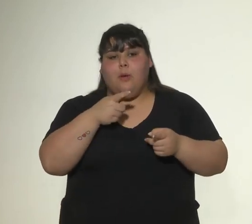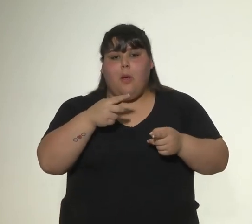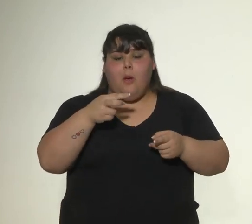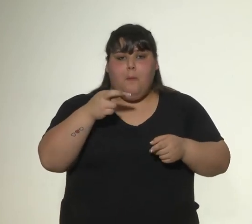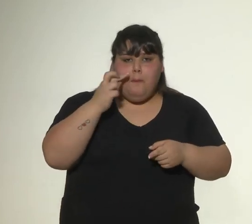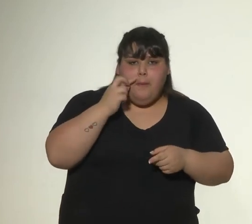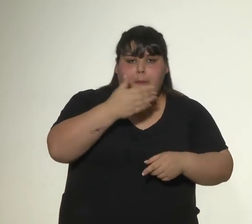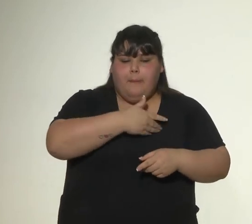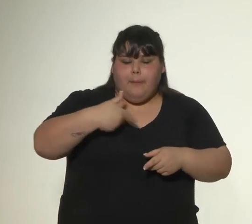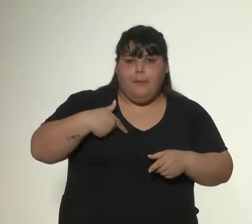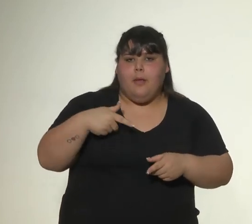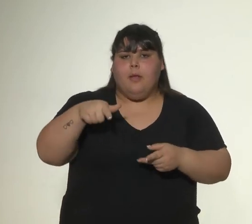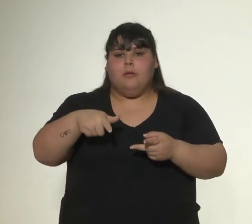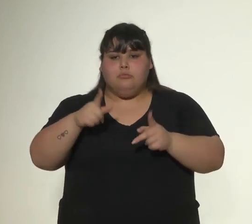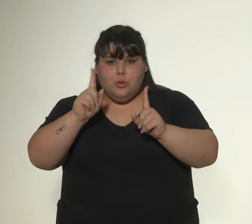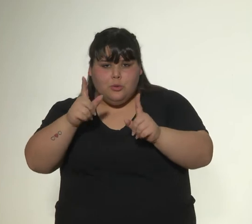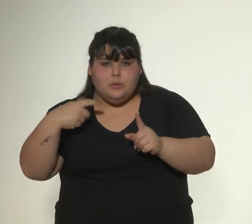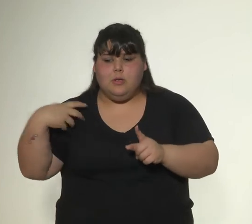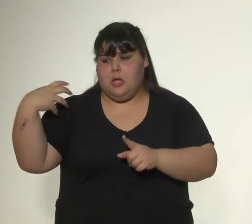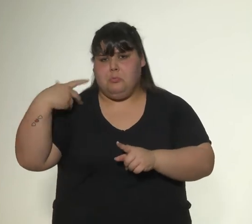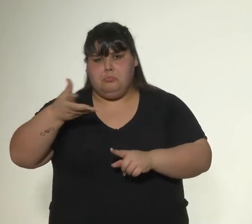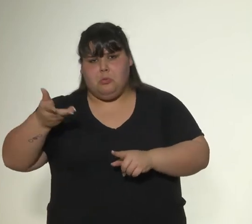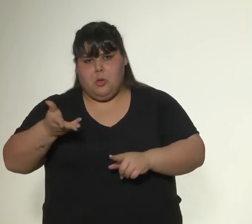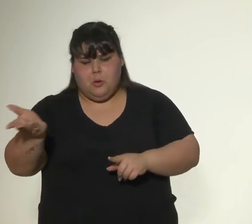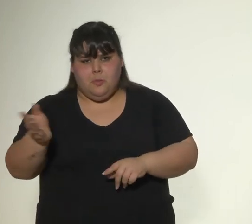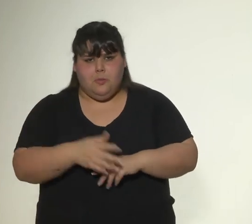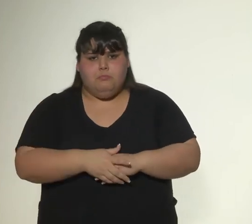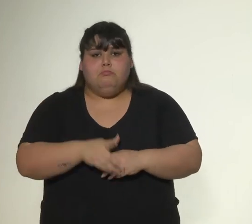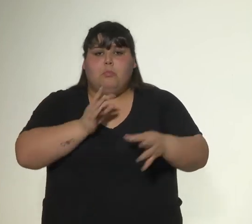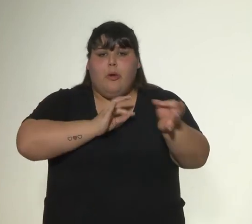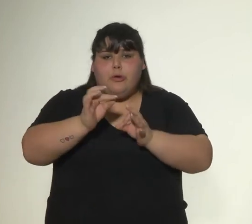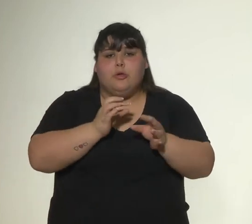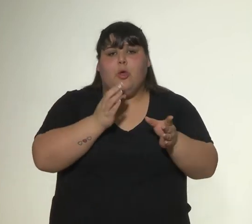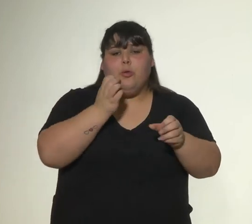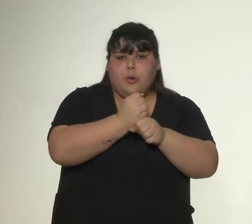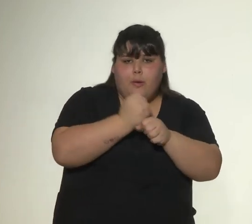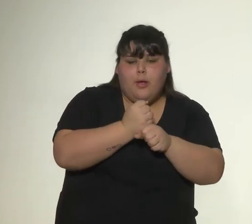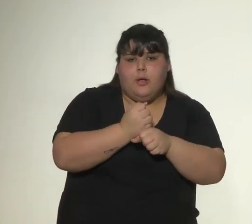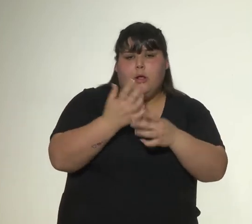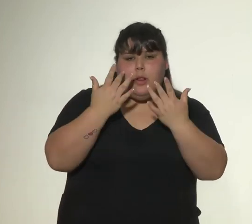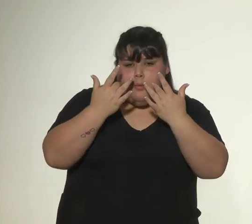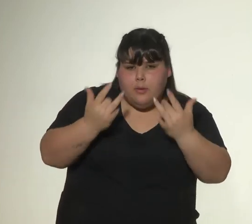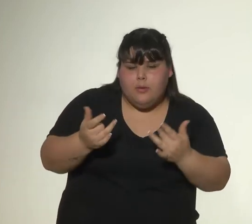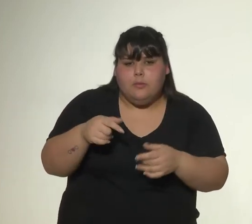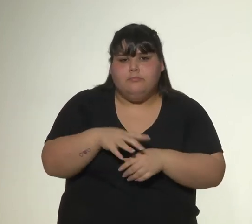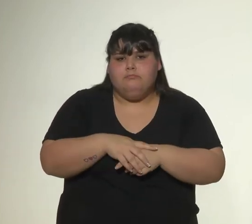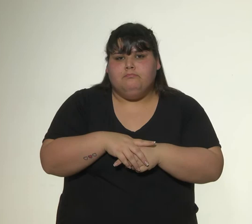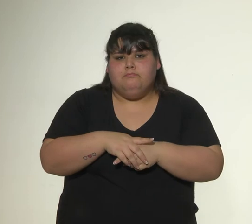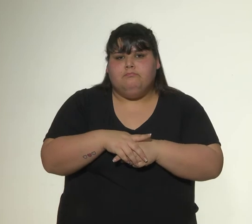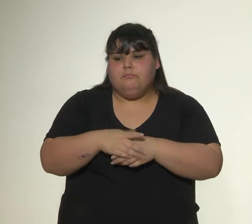docentes y comunidades. Proyectos de trabajo y o de investigación con la participación